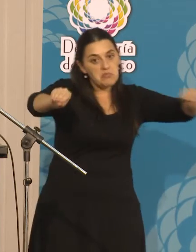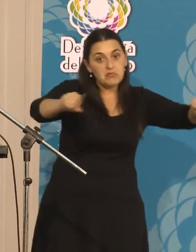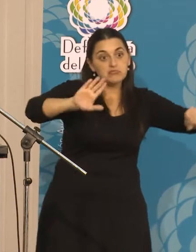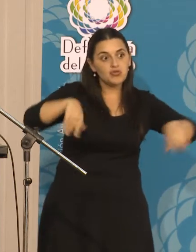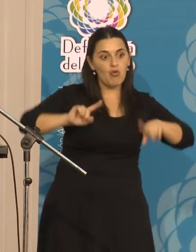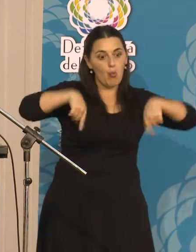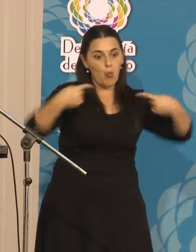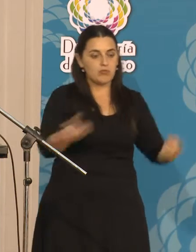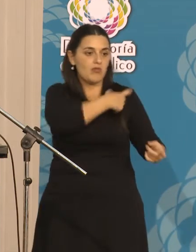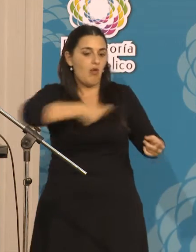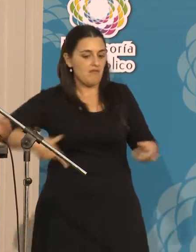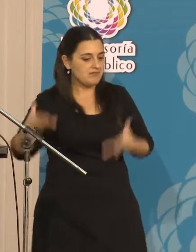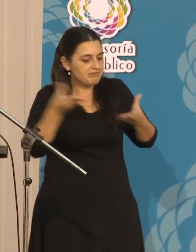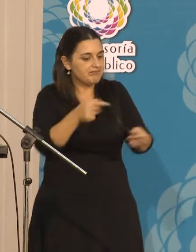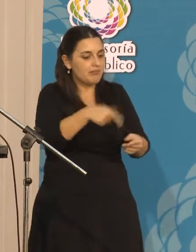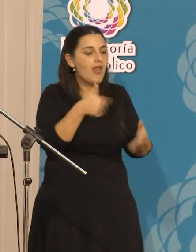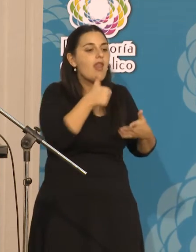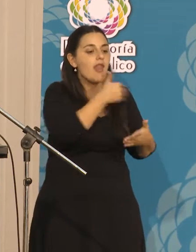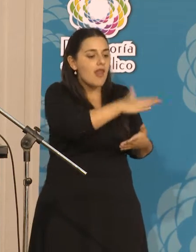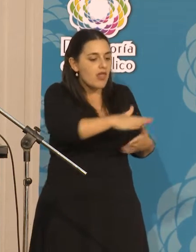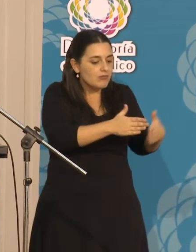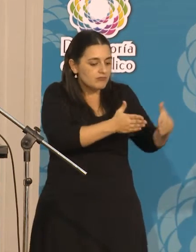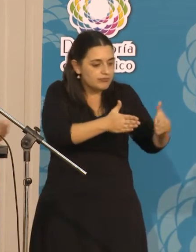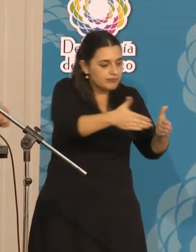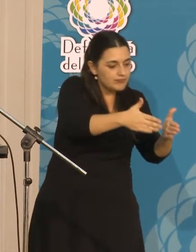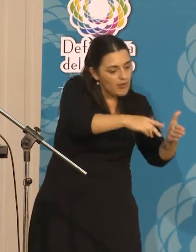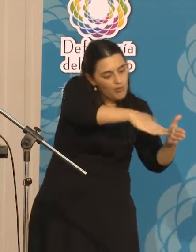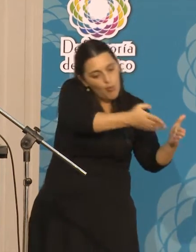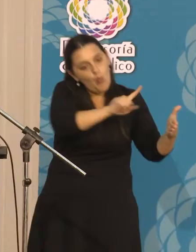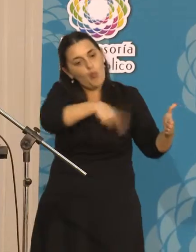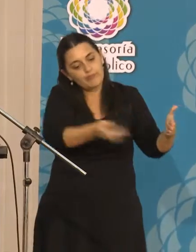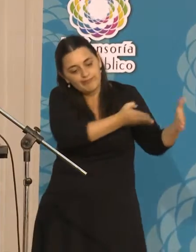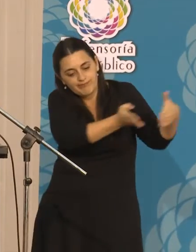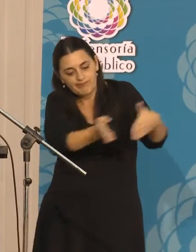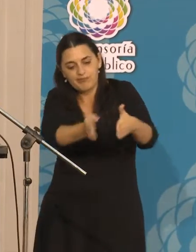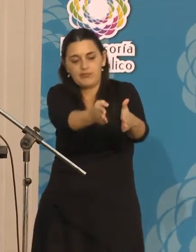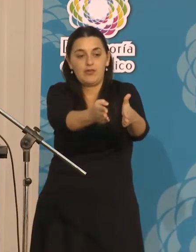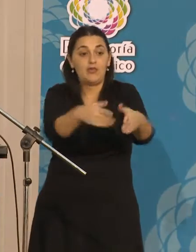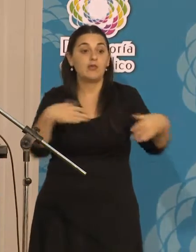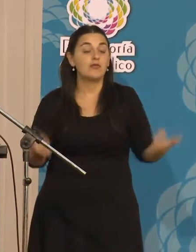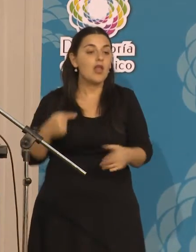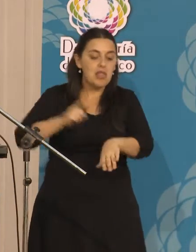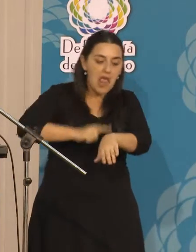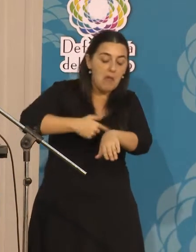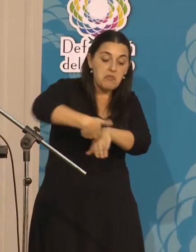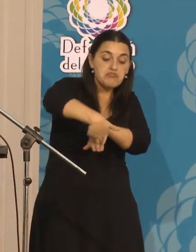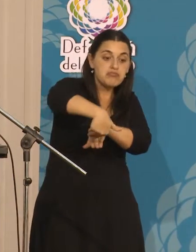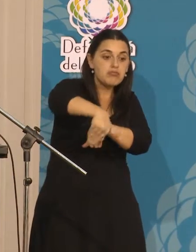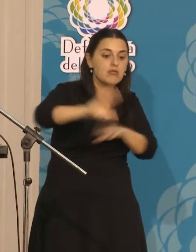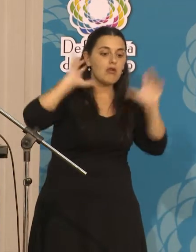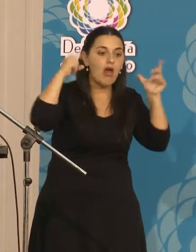tiempos nosotros tuvimos repercusiones nuevamente a través de un medio de Radio La Voz en Formosa que